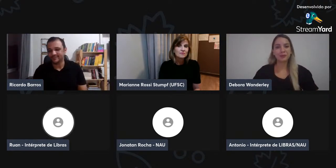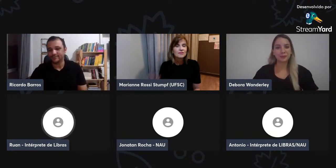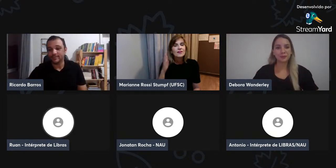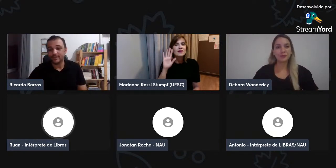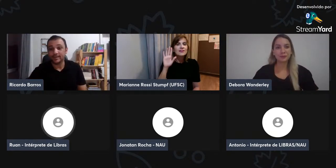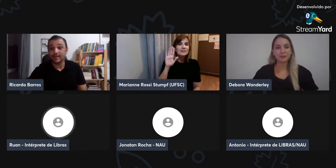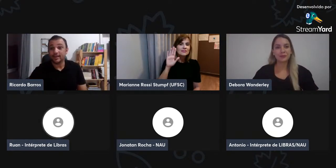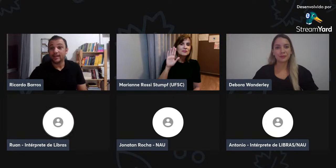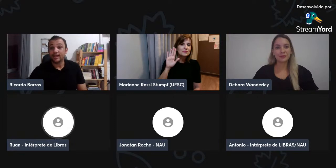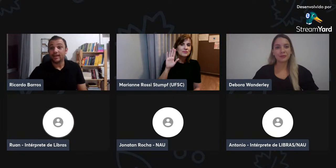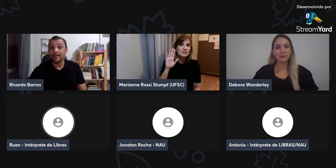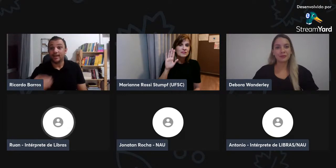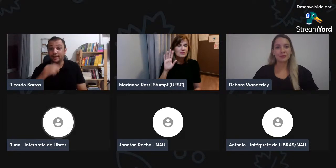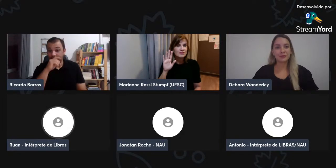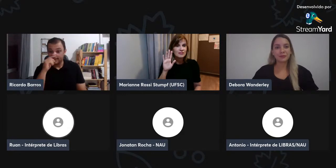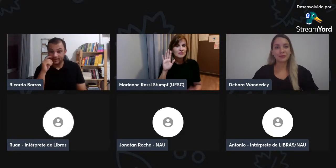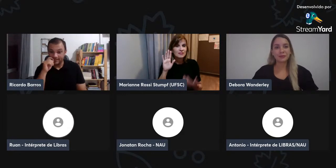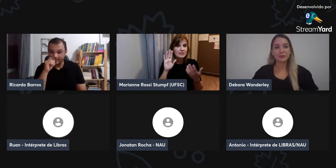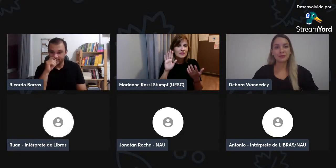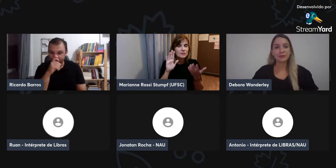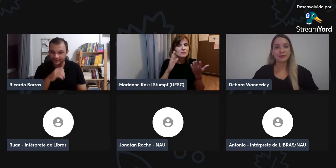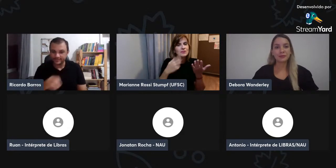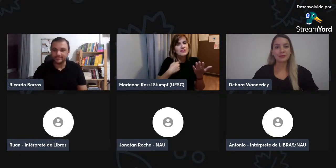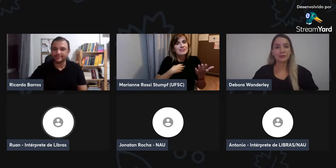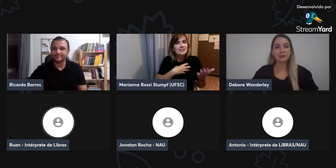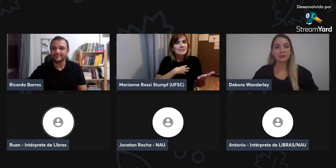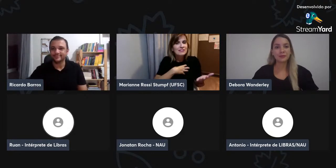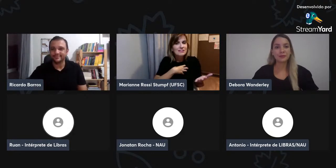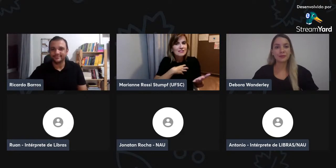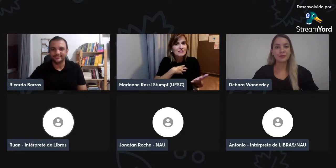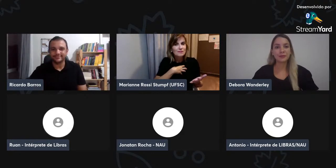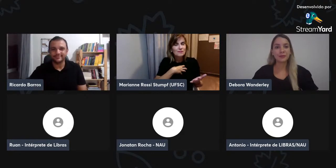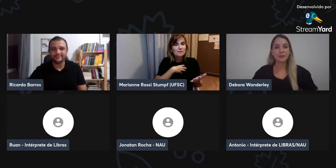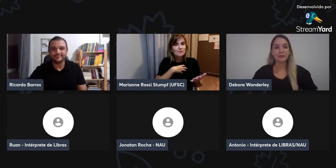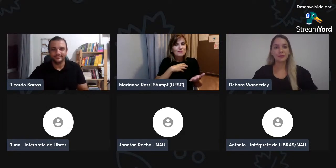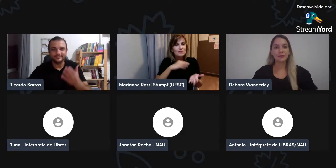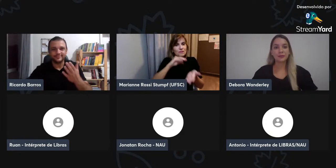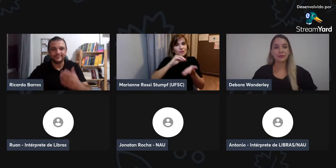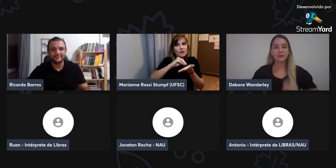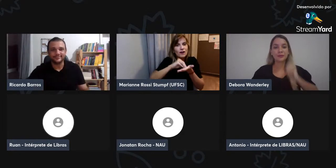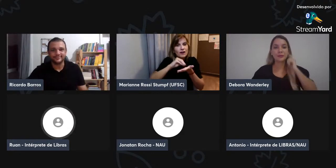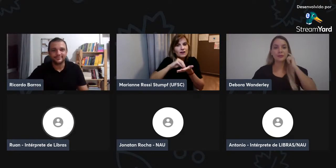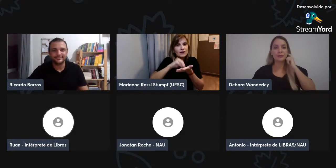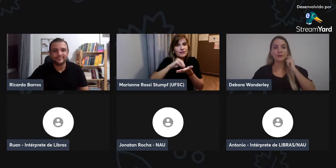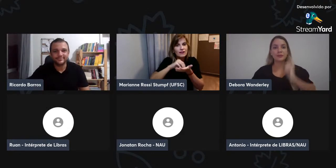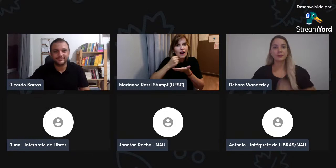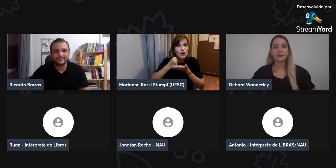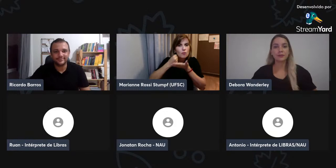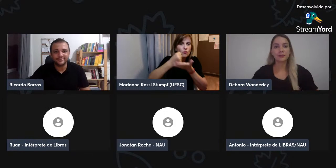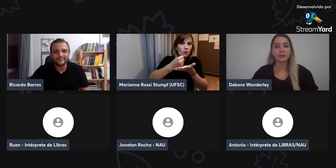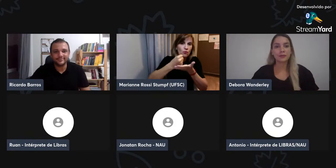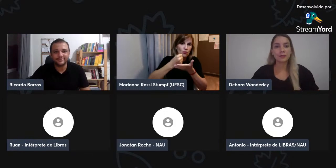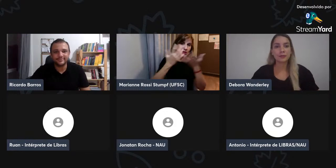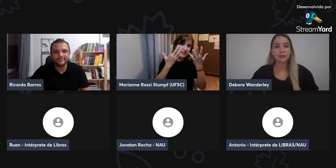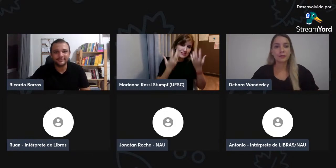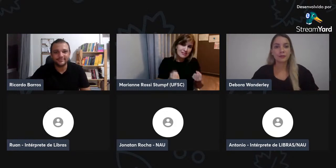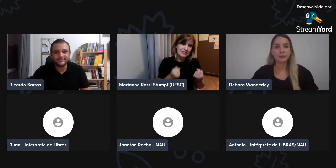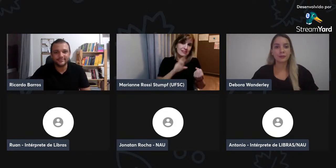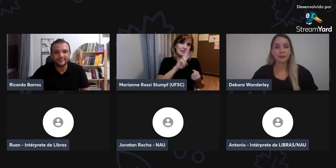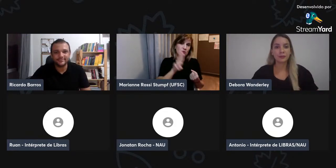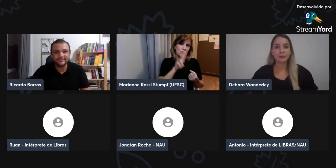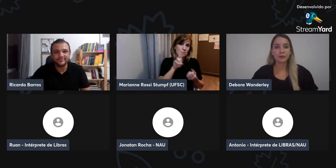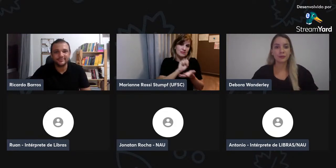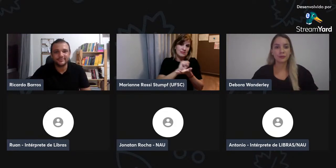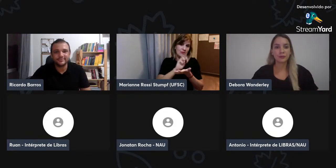visual, não tem escrita e outros já pensam que o signwine é um sistema que consegue. Sim, no meu entender,